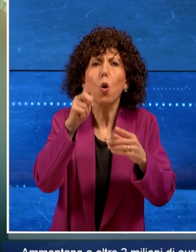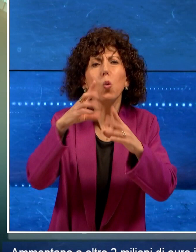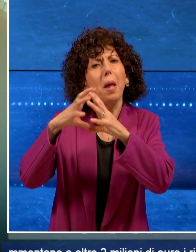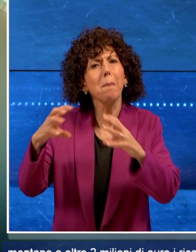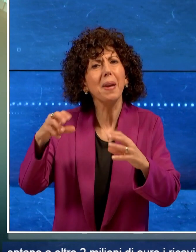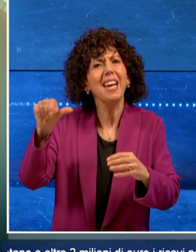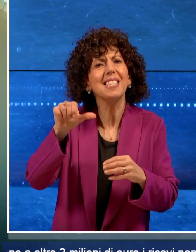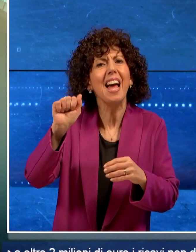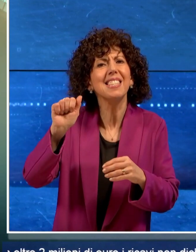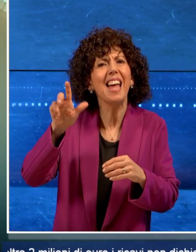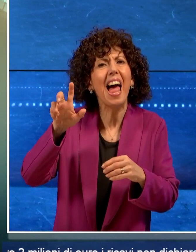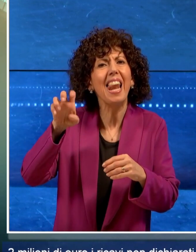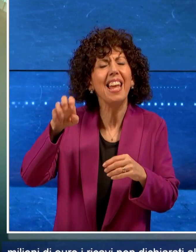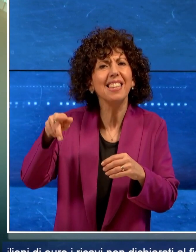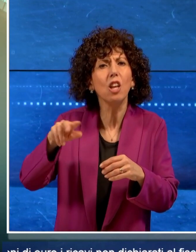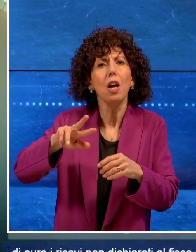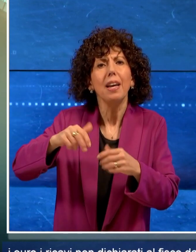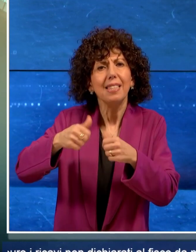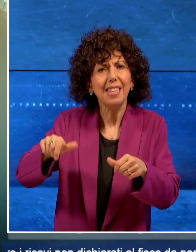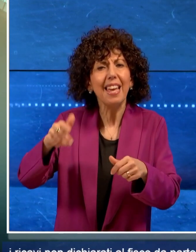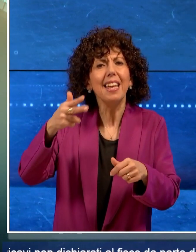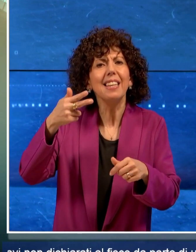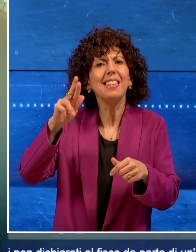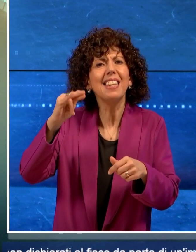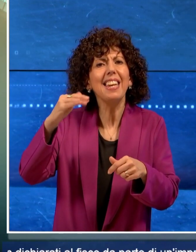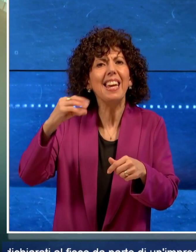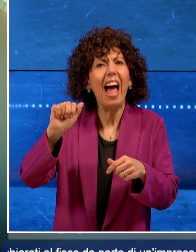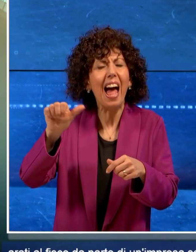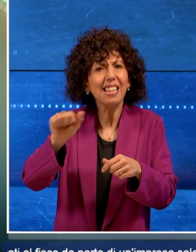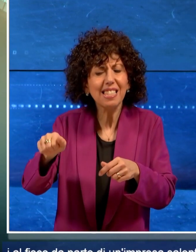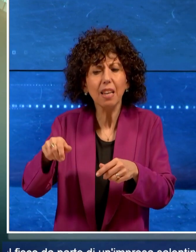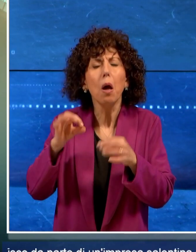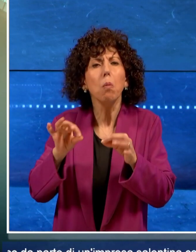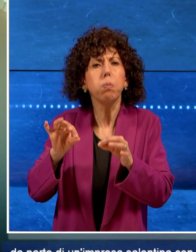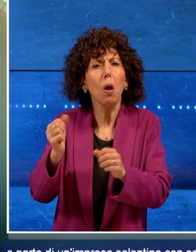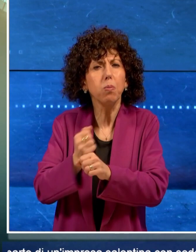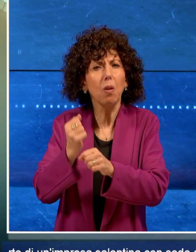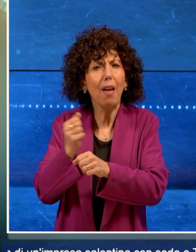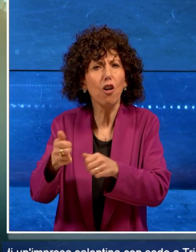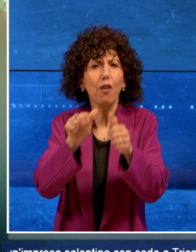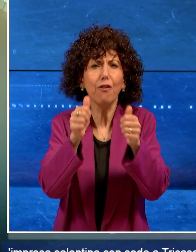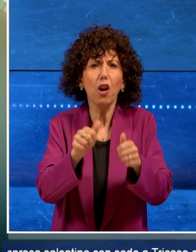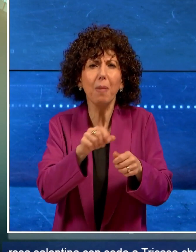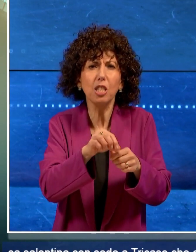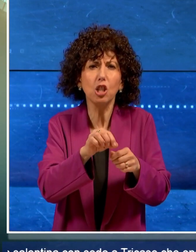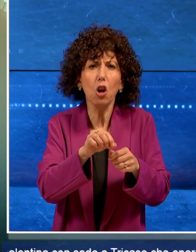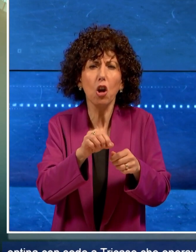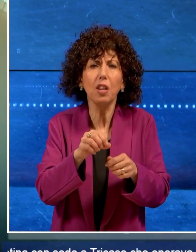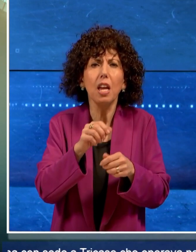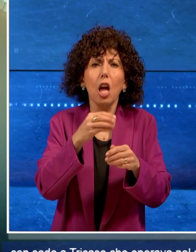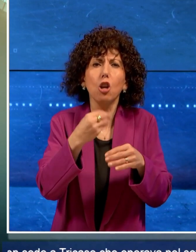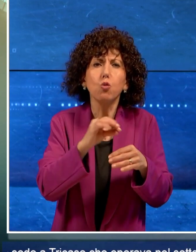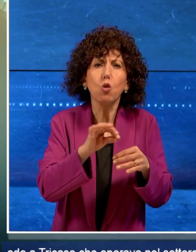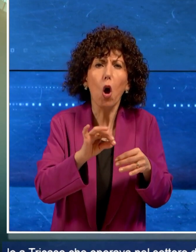salentina con sede a Tricase che operava nel settore della formazione scolastica.